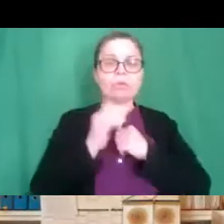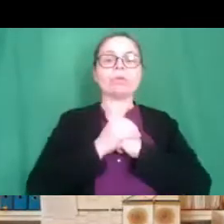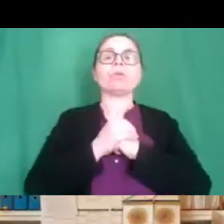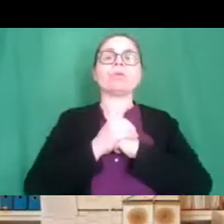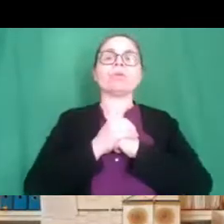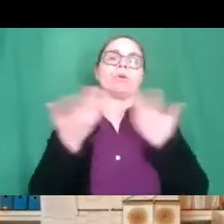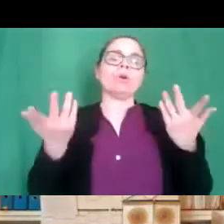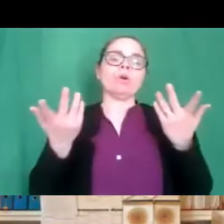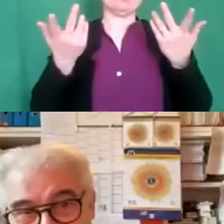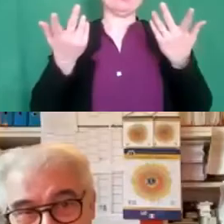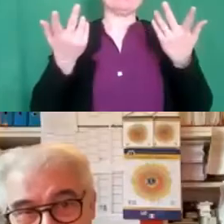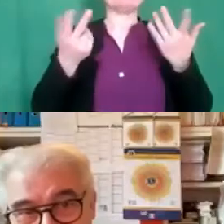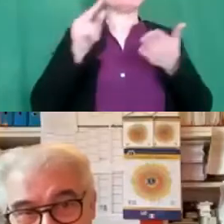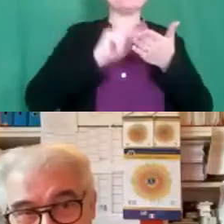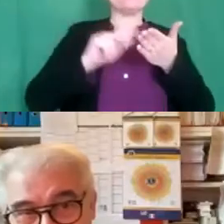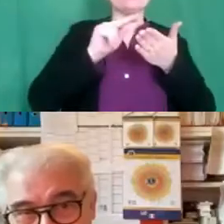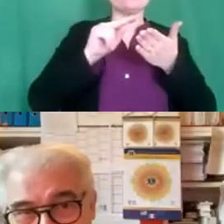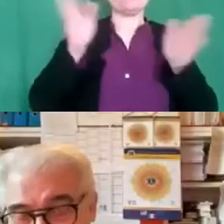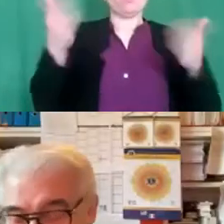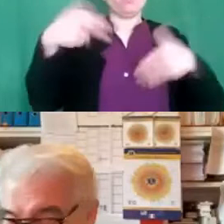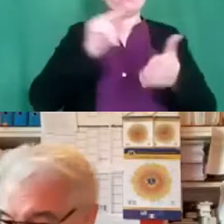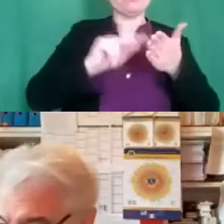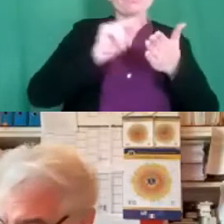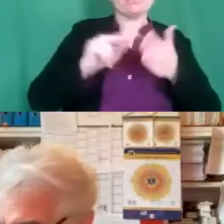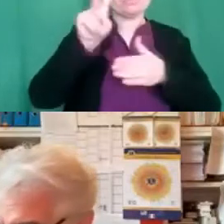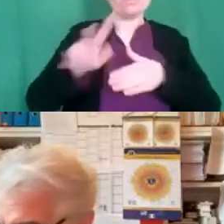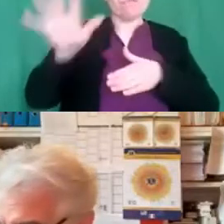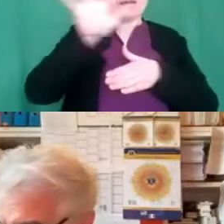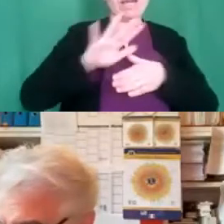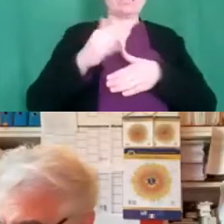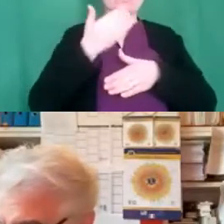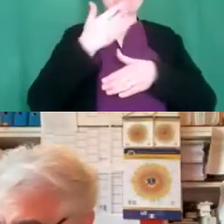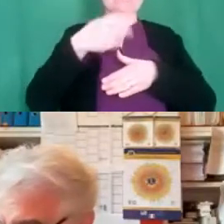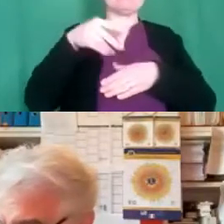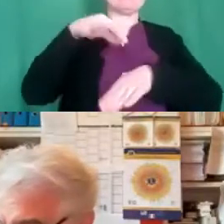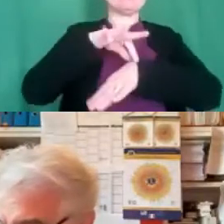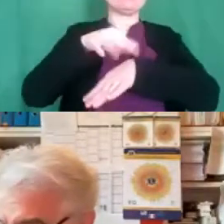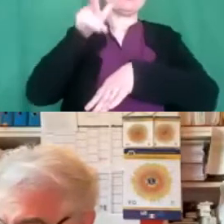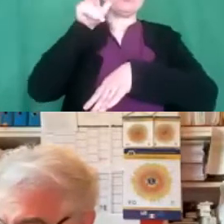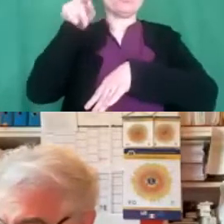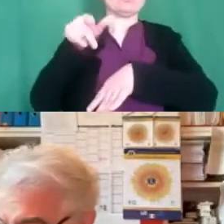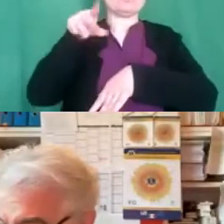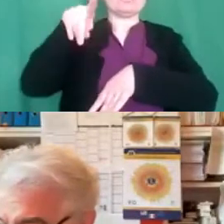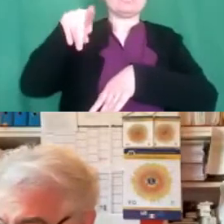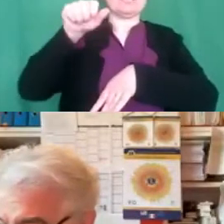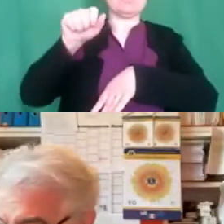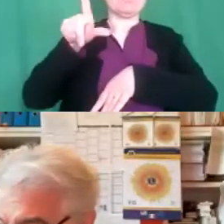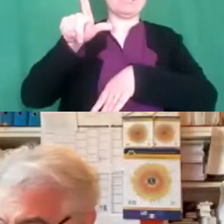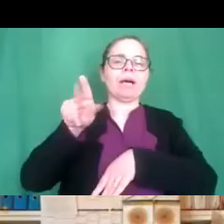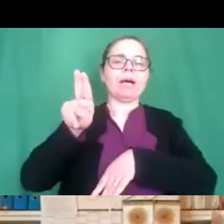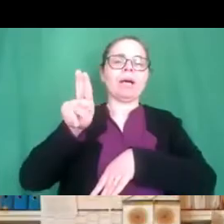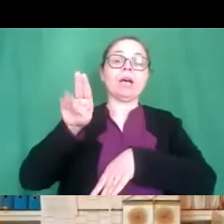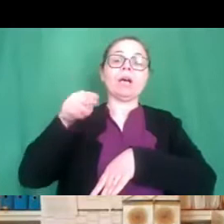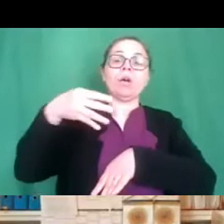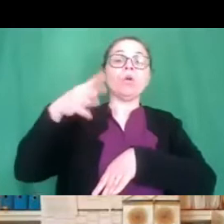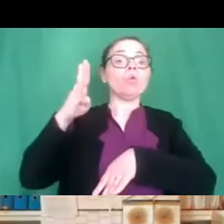'Ufficio Scolastico Regionale per il Veneto e del nostro direttore la dottoressa Palumbo e vi ringraziamo di questo invito e anche di